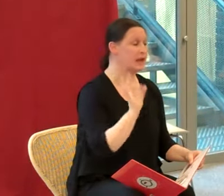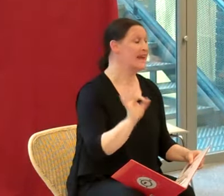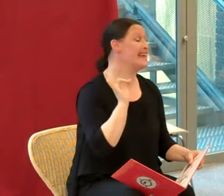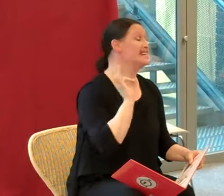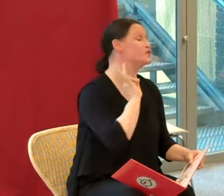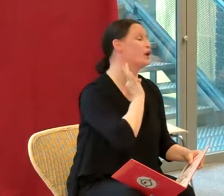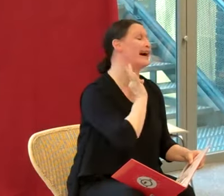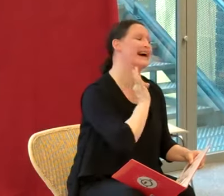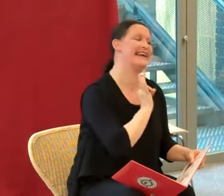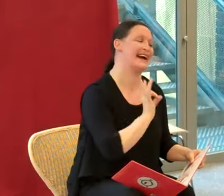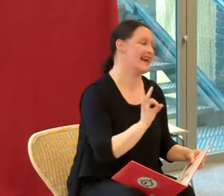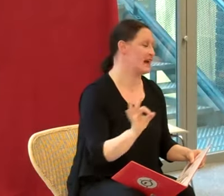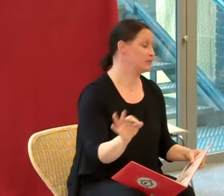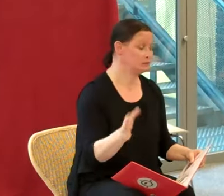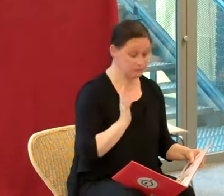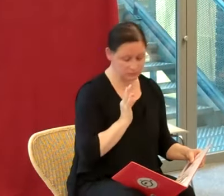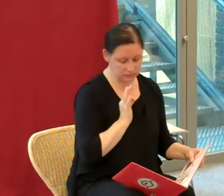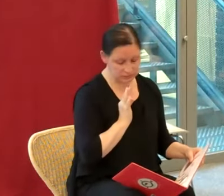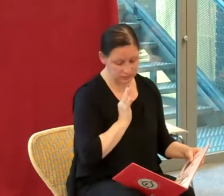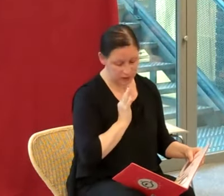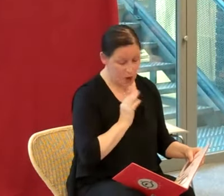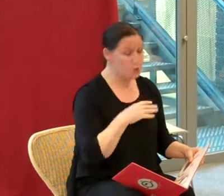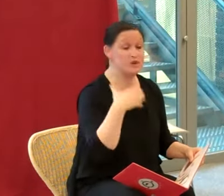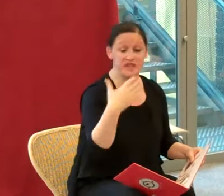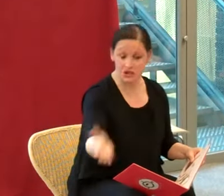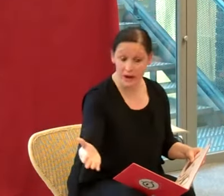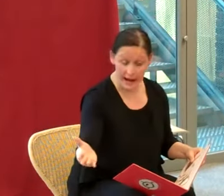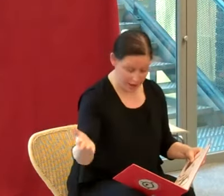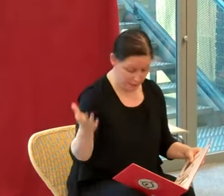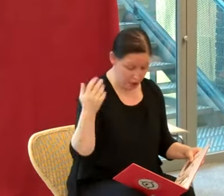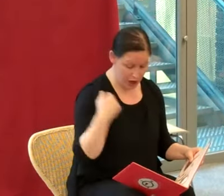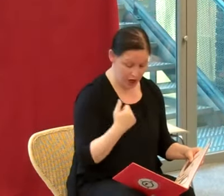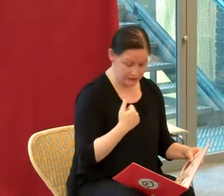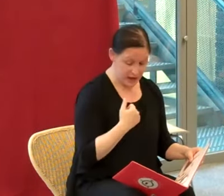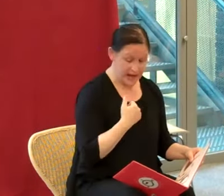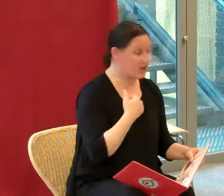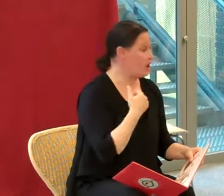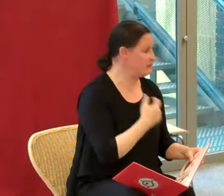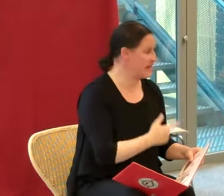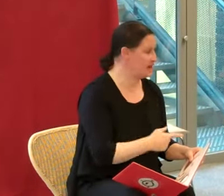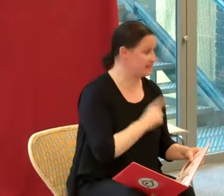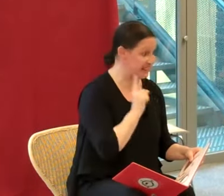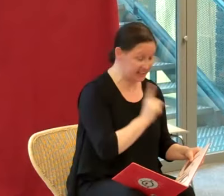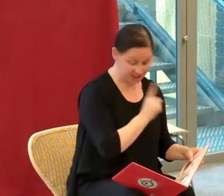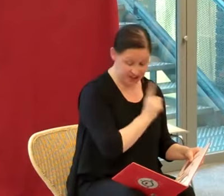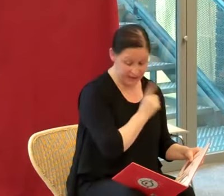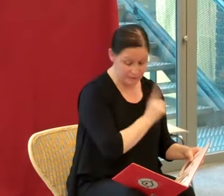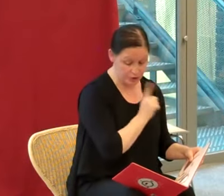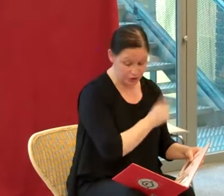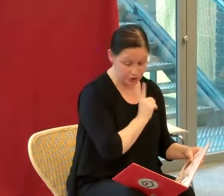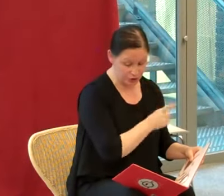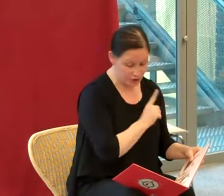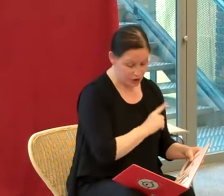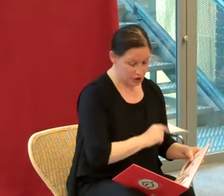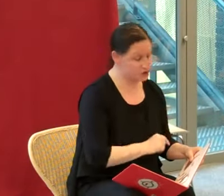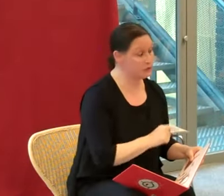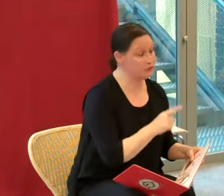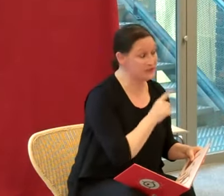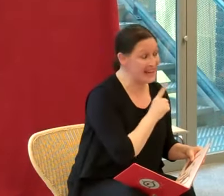Ils se régalent. Puis ils jouèrent à la boulotte et comme Dinde trichait mieux qu'eux, ce fut